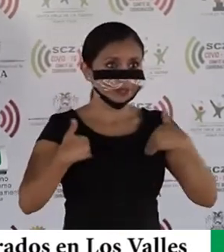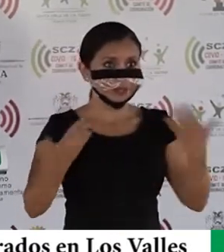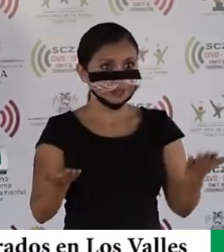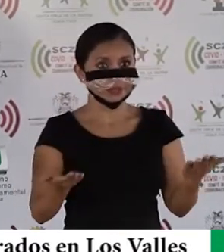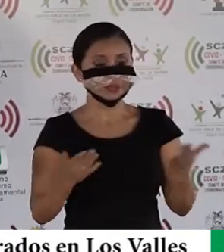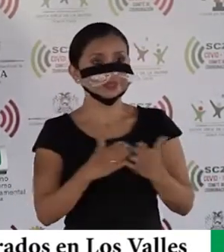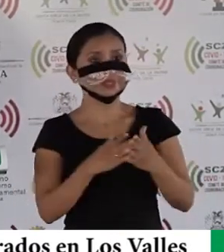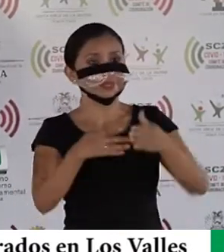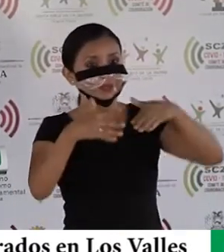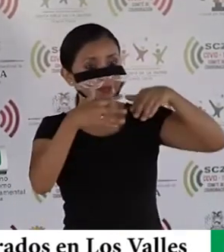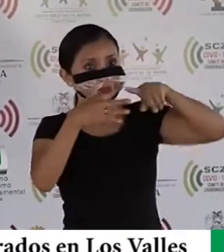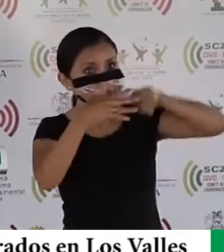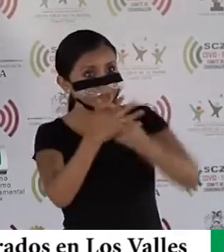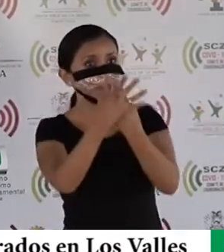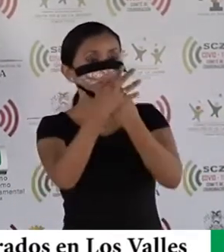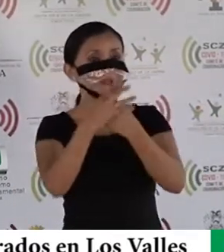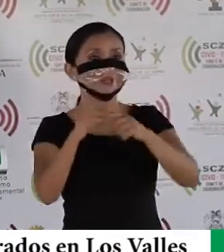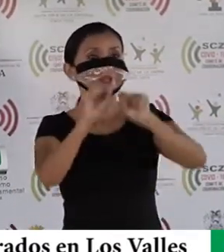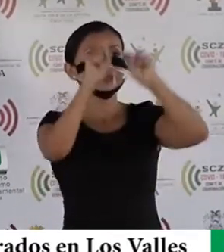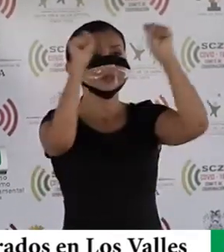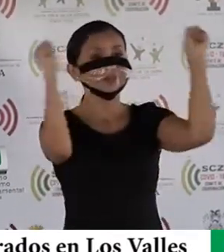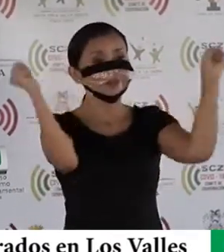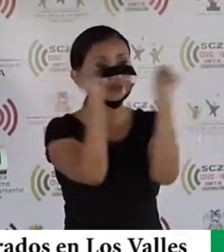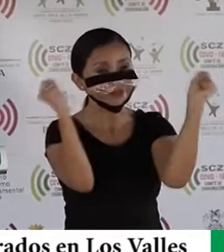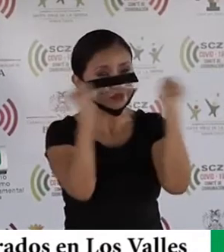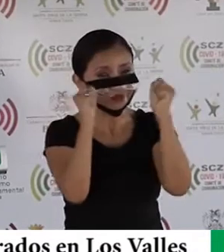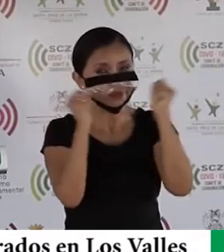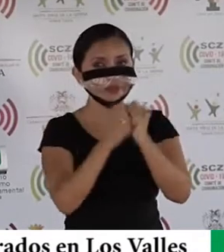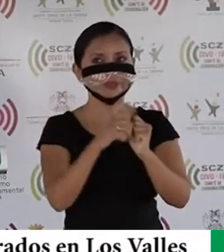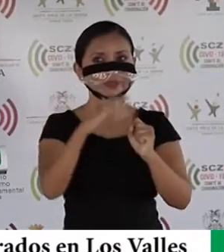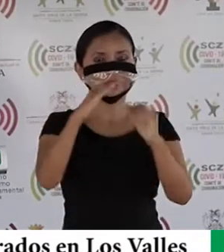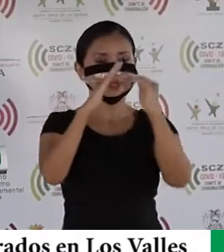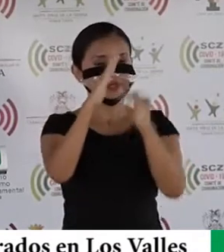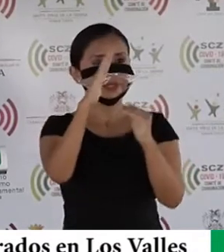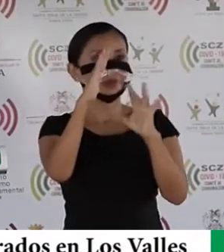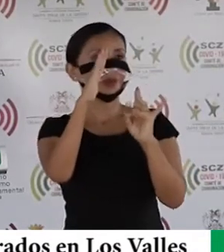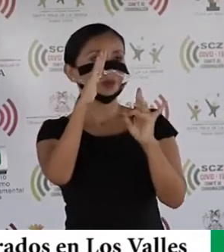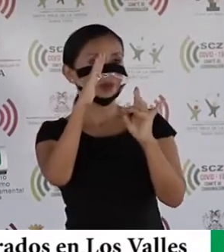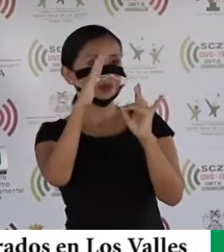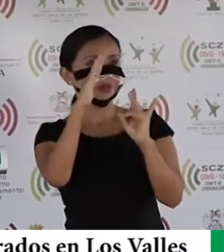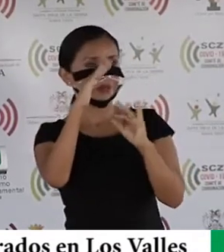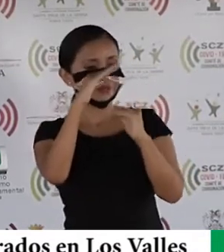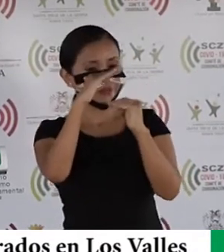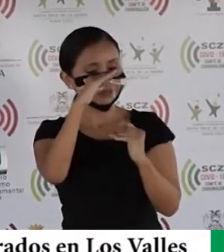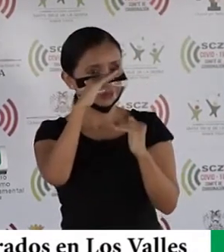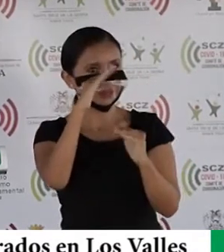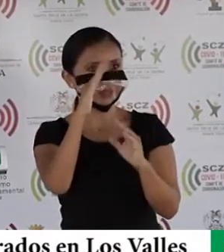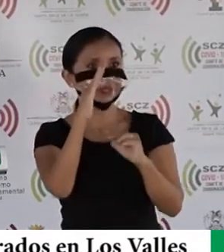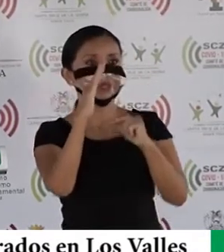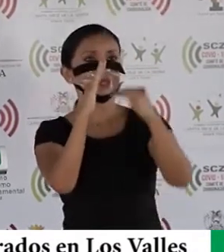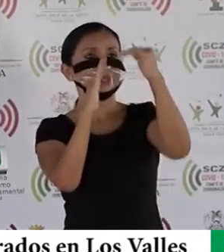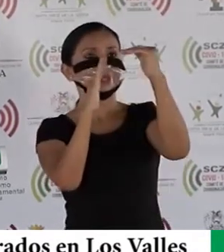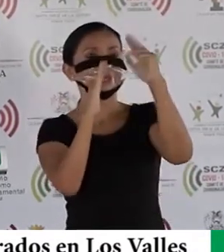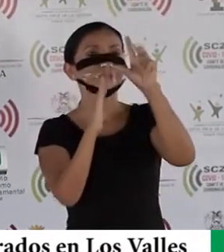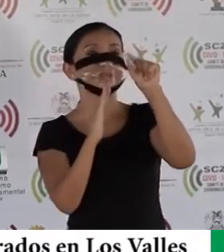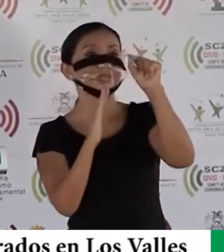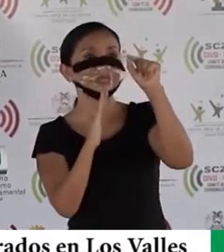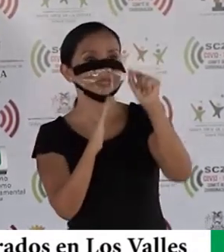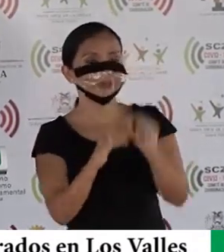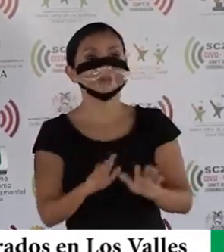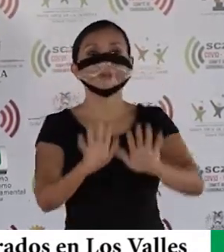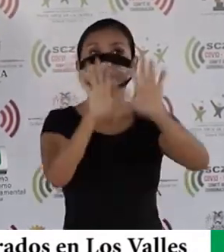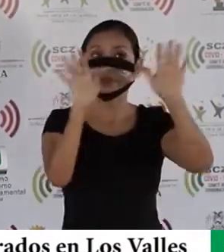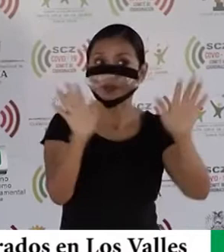ingreso del sur, 8 la mínima y 20 la máxima. El día domingo y